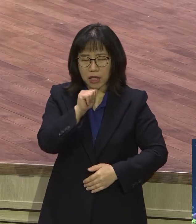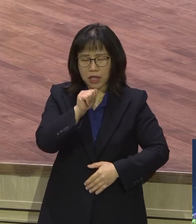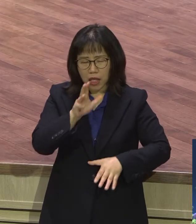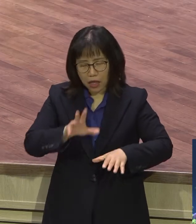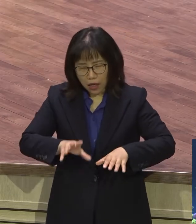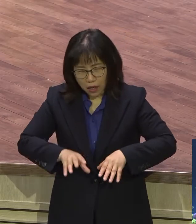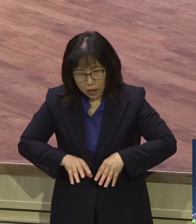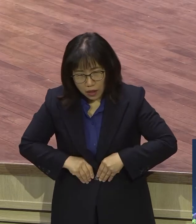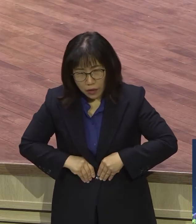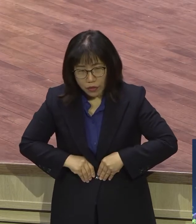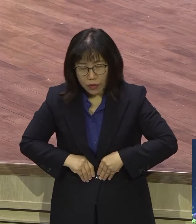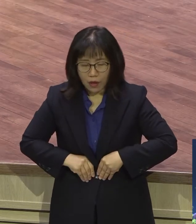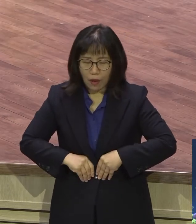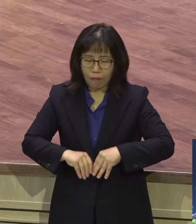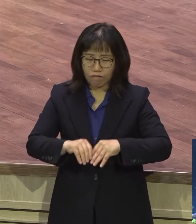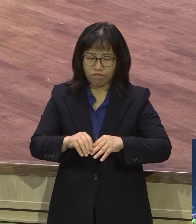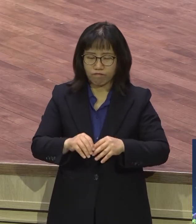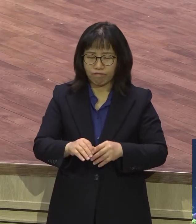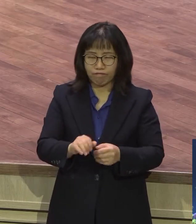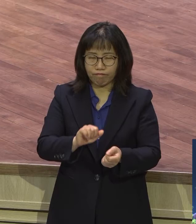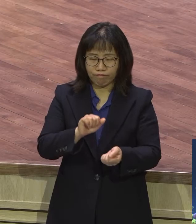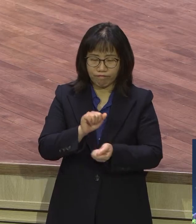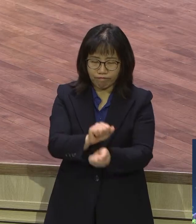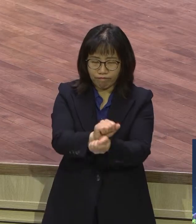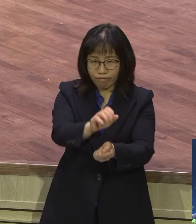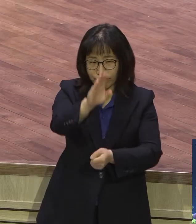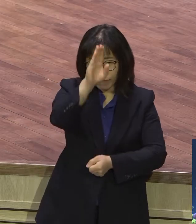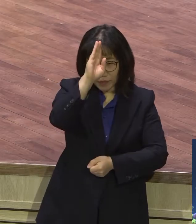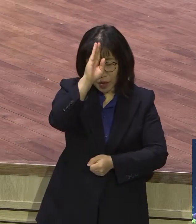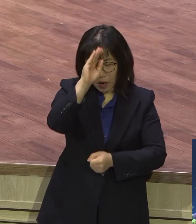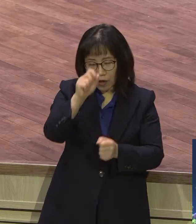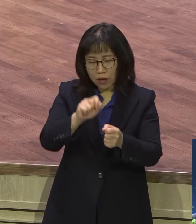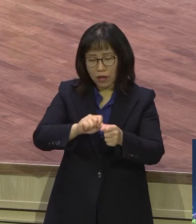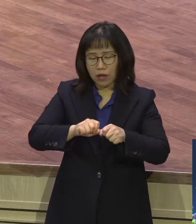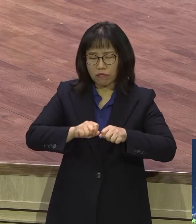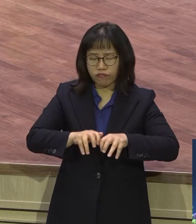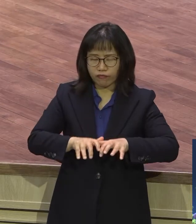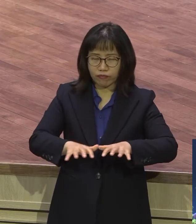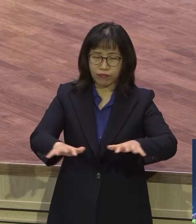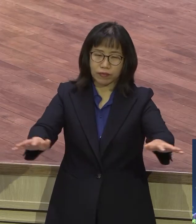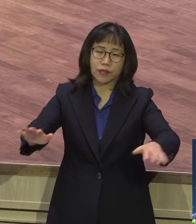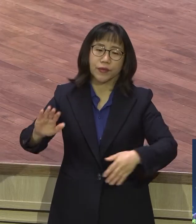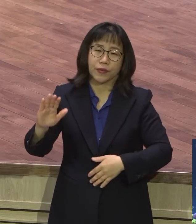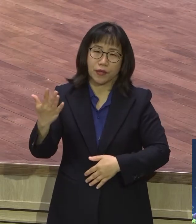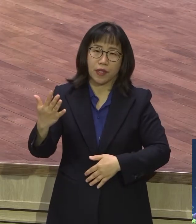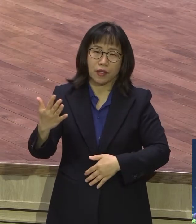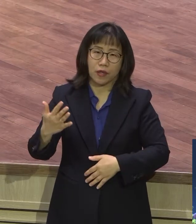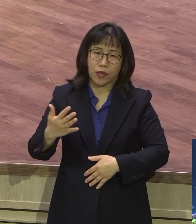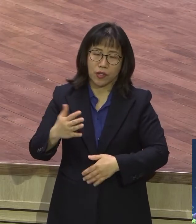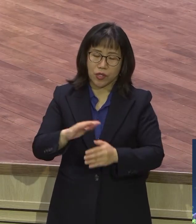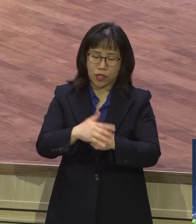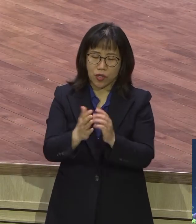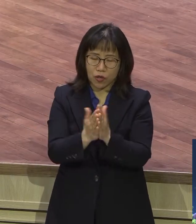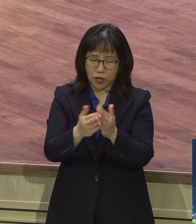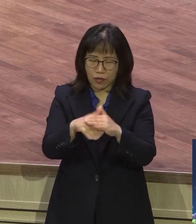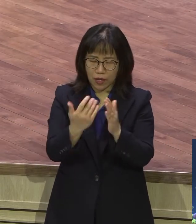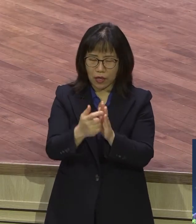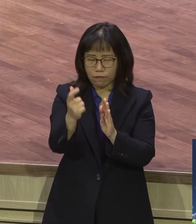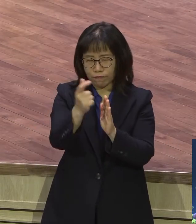온갖 전염병이 온갖 전염병이 전 세계를 강타할 것이라고 미리 다 예고가 되어있어요. 그래서